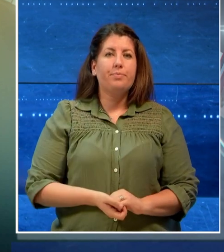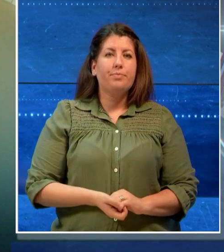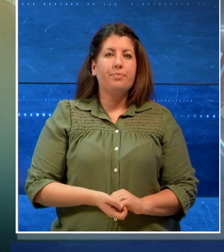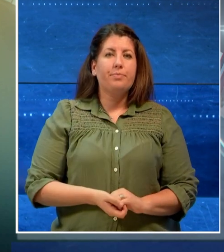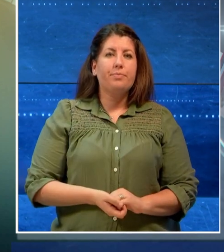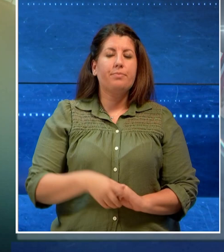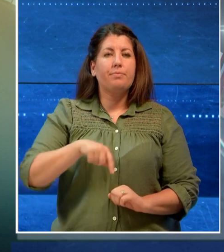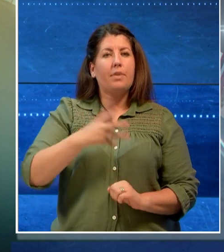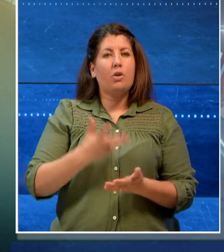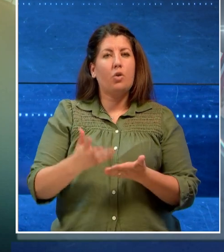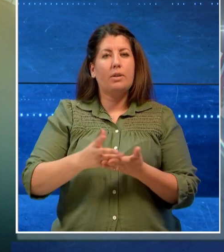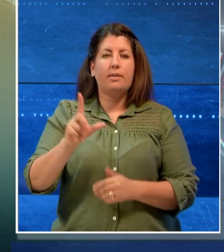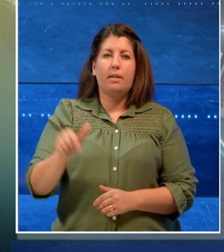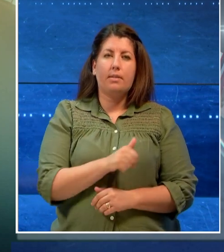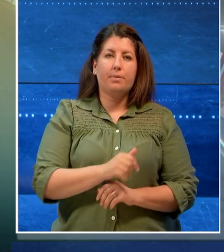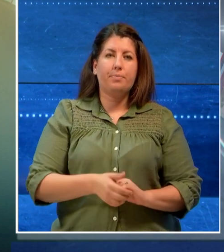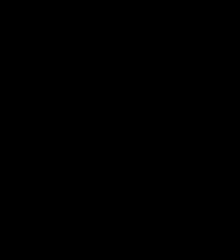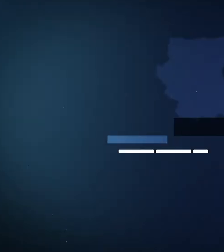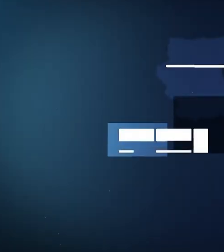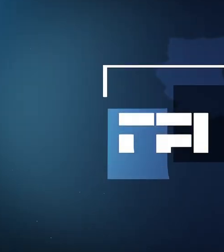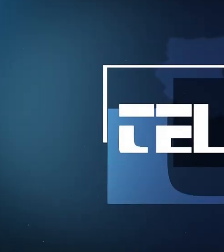E adesso le altre notizie del TGLIS.